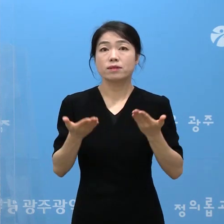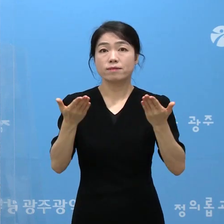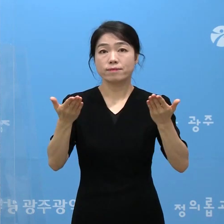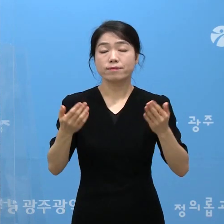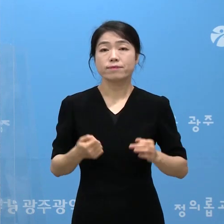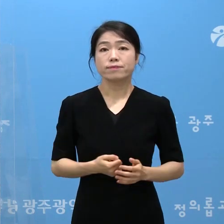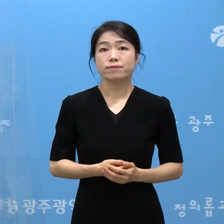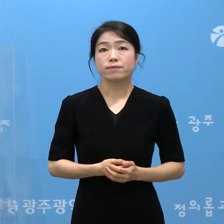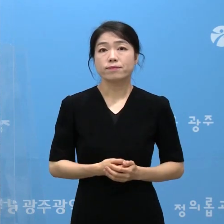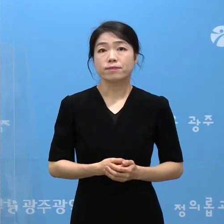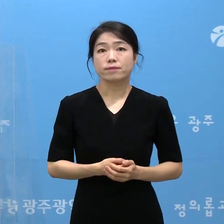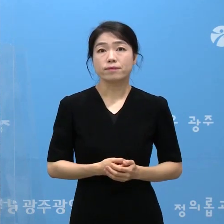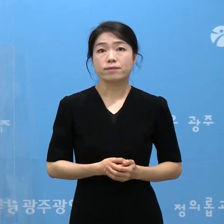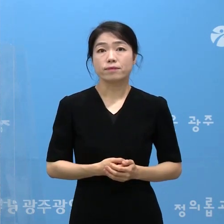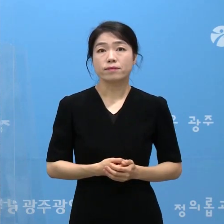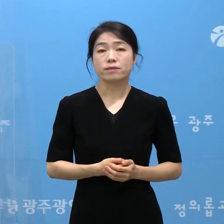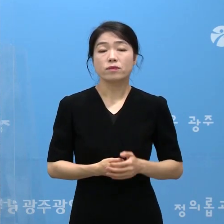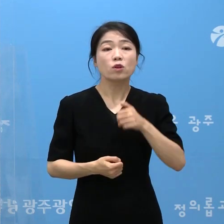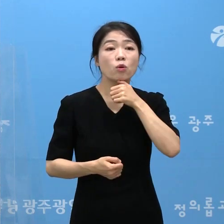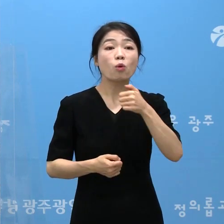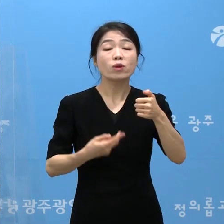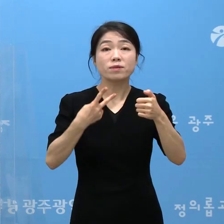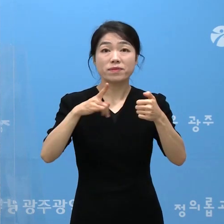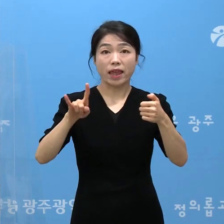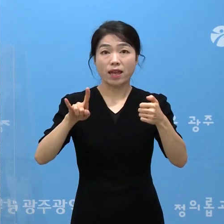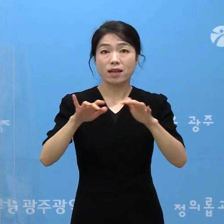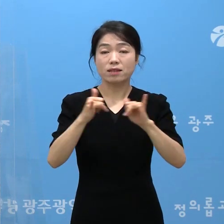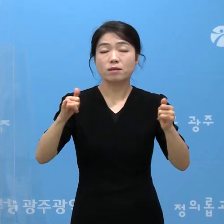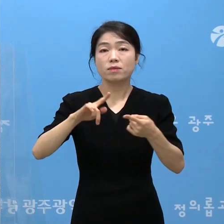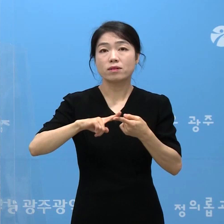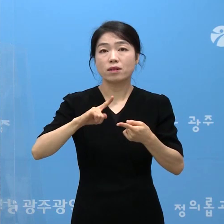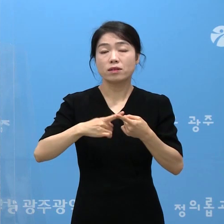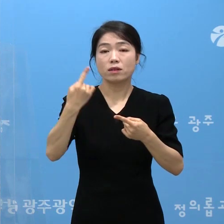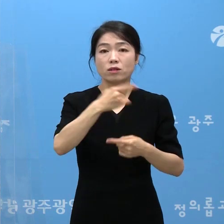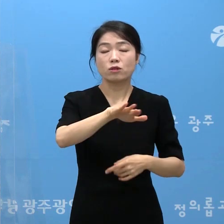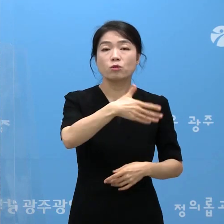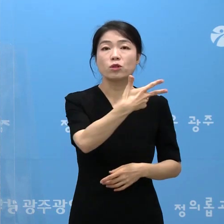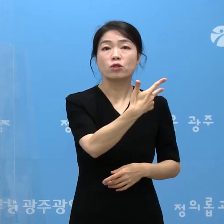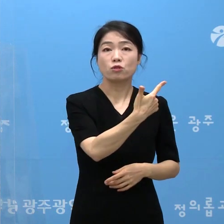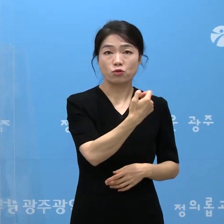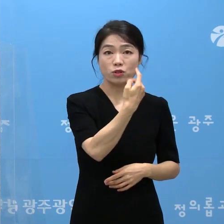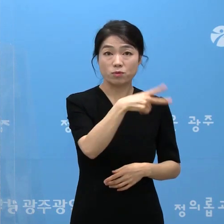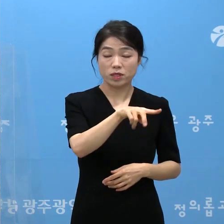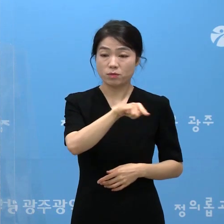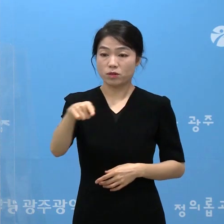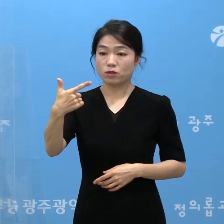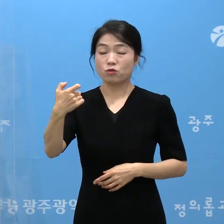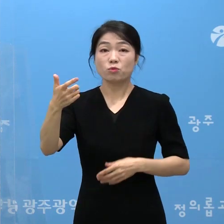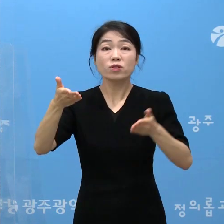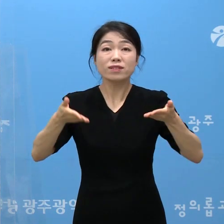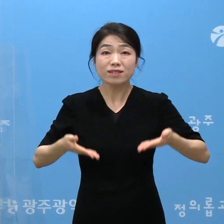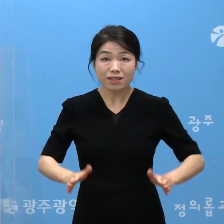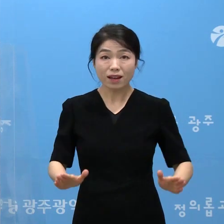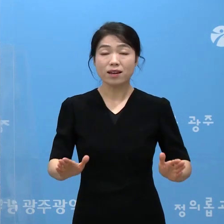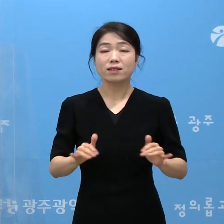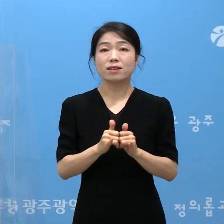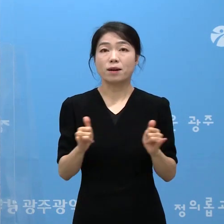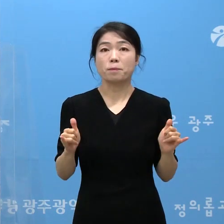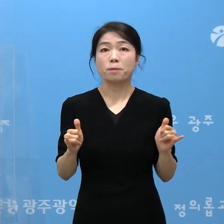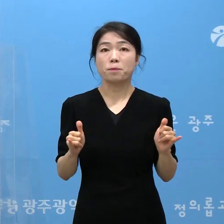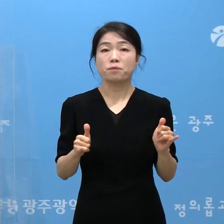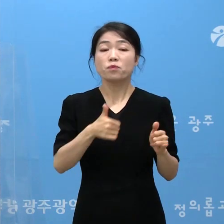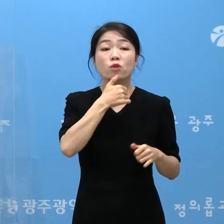말씀드리겠습니다. 50대 연령층에 대해서 1962년부터 66년 사이에 출생하신